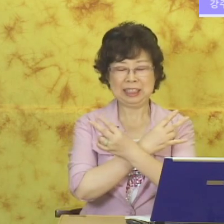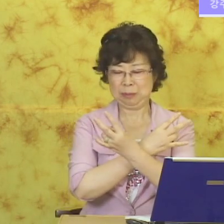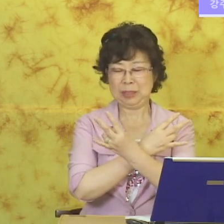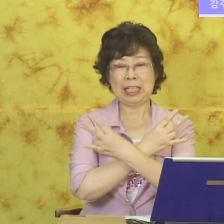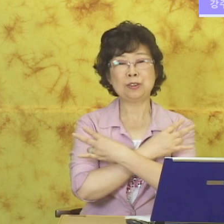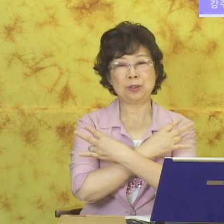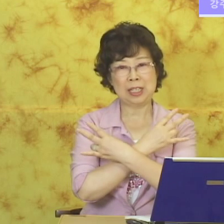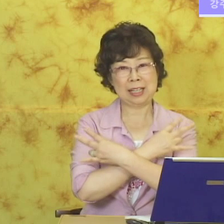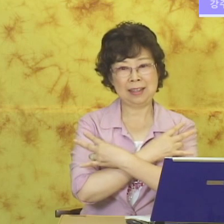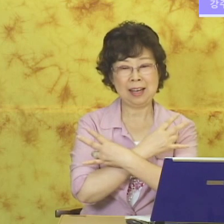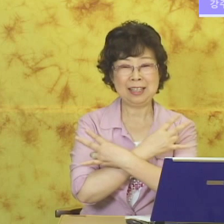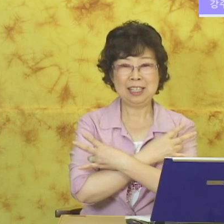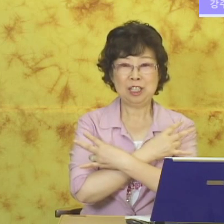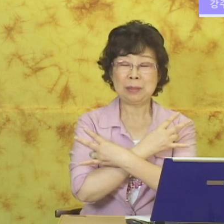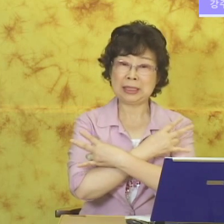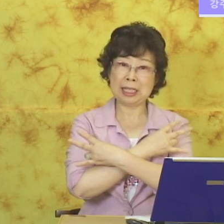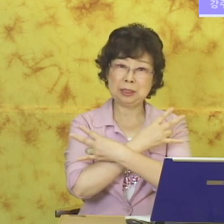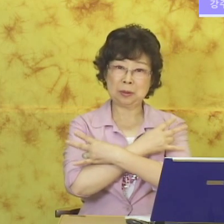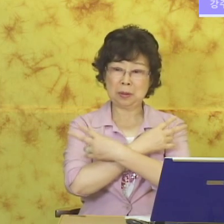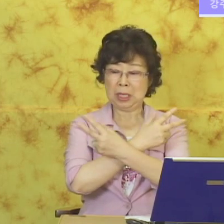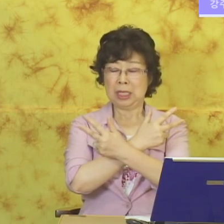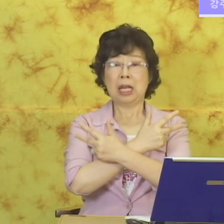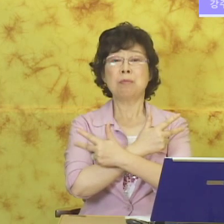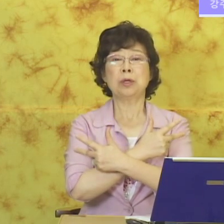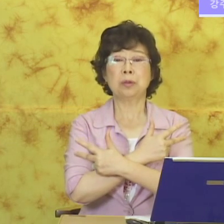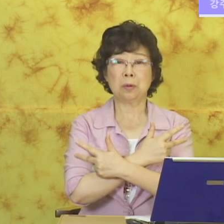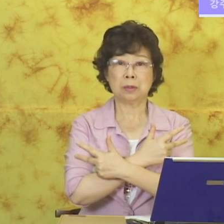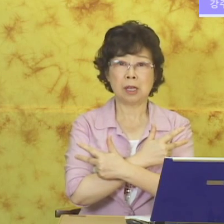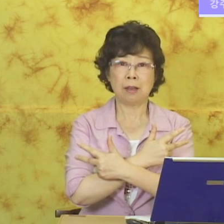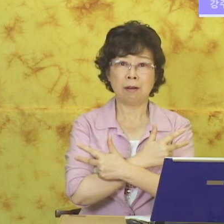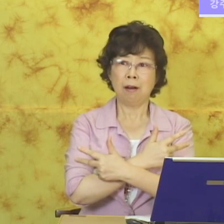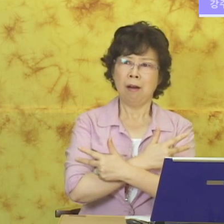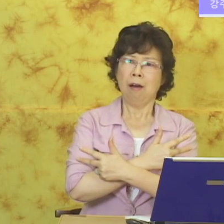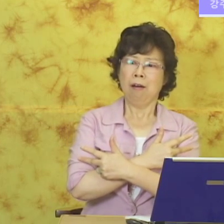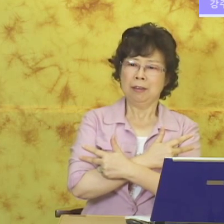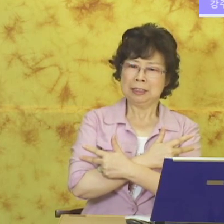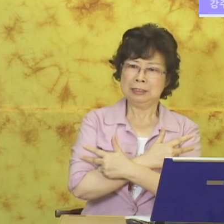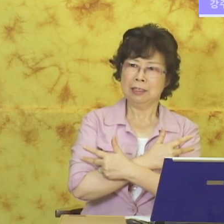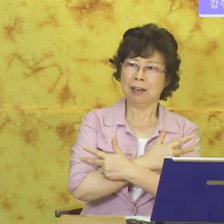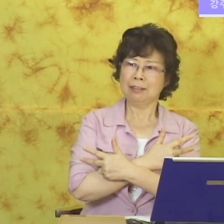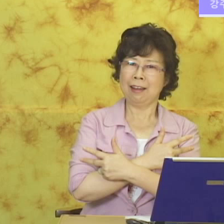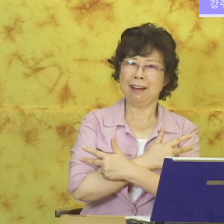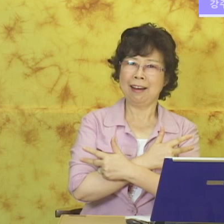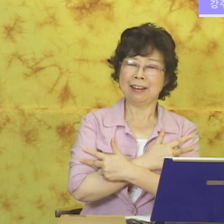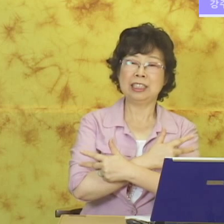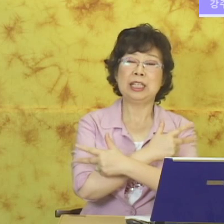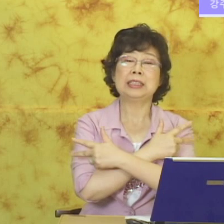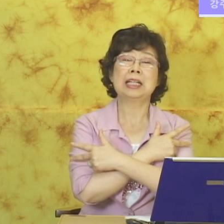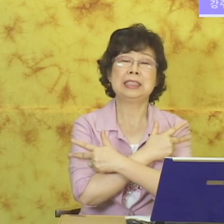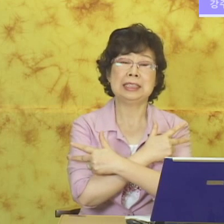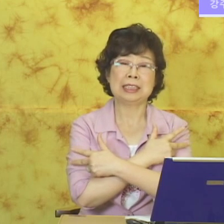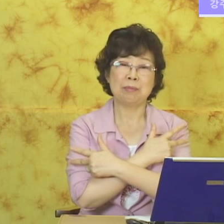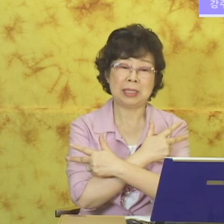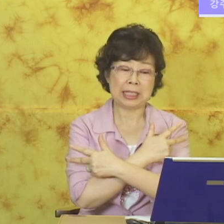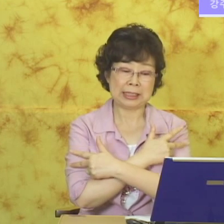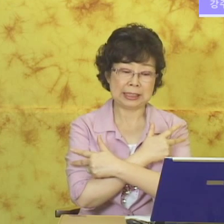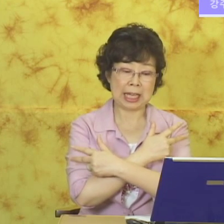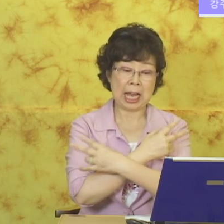씁니다. 숙녀 같다. 마찬가지로 양복 입고 온 거예요. 아 신사 같다 야. 그럴 때 자 신사입니다. 신사.